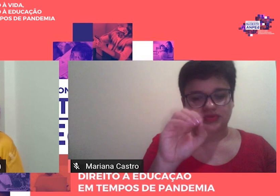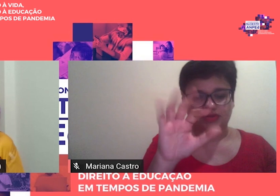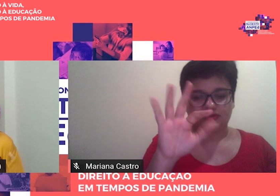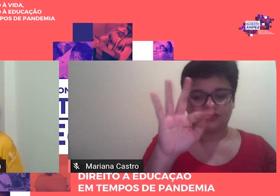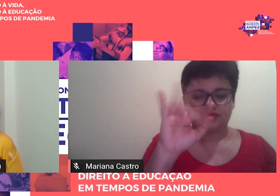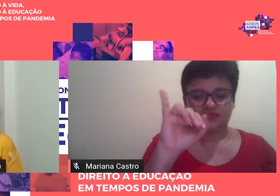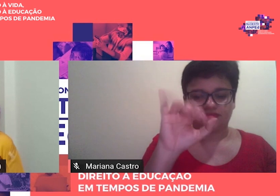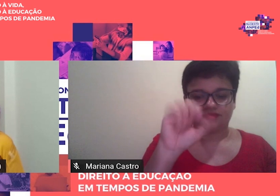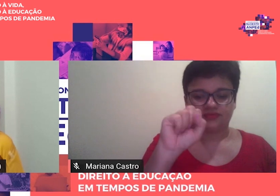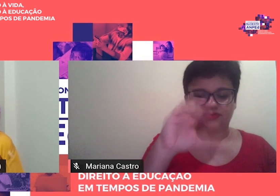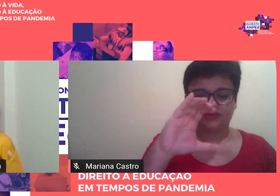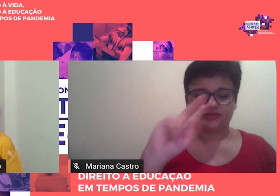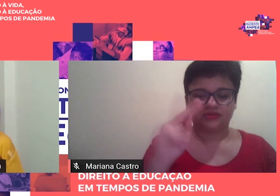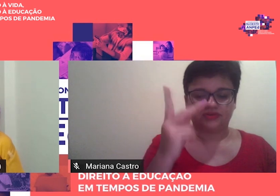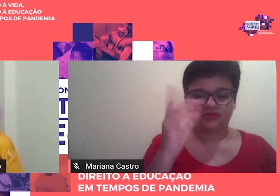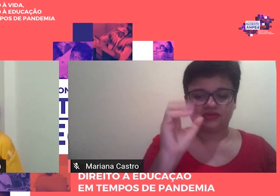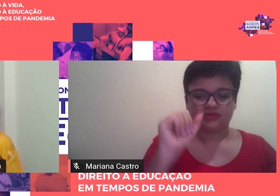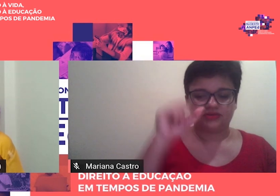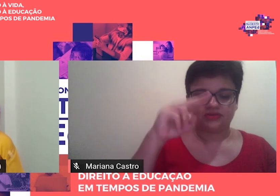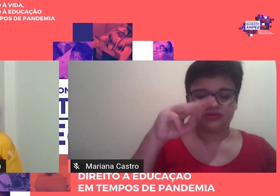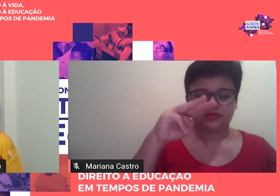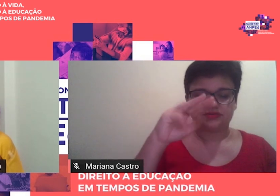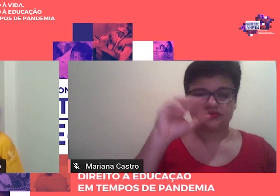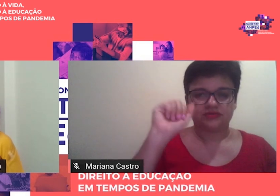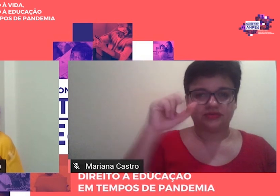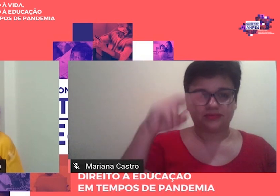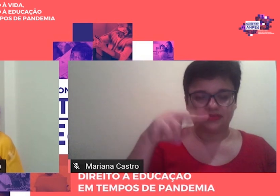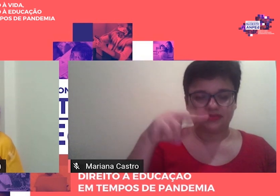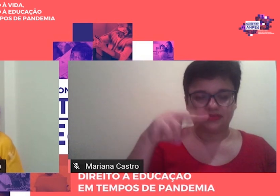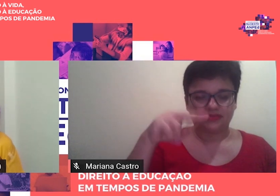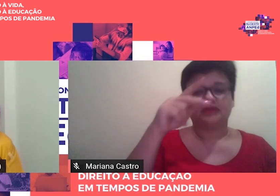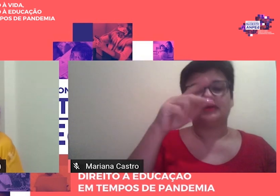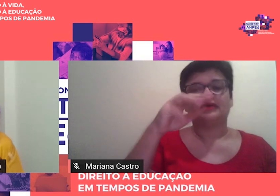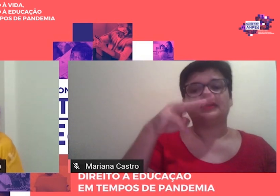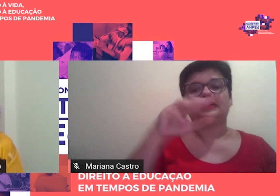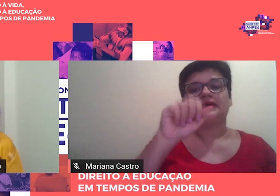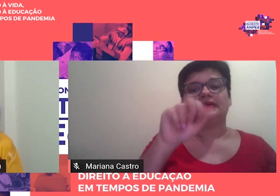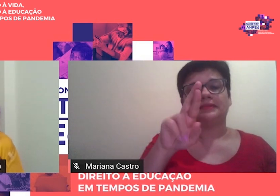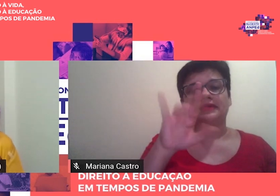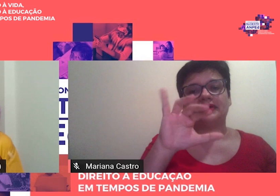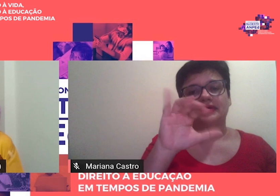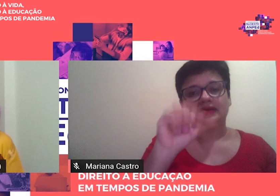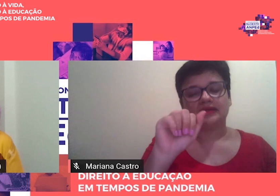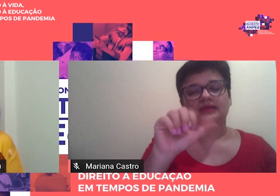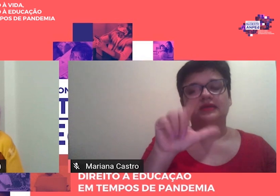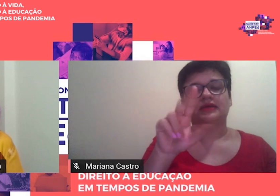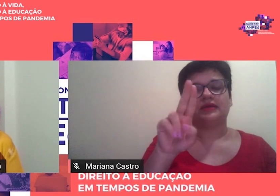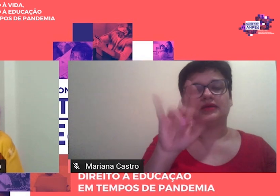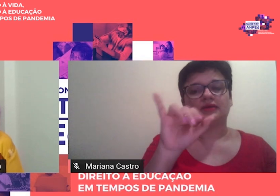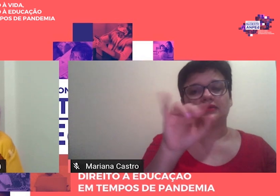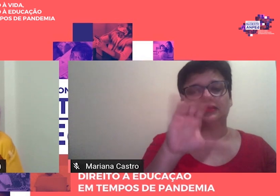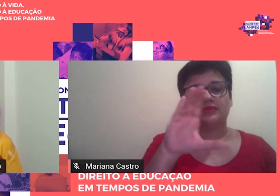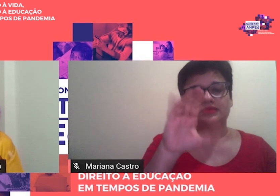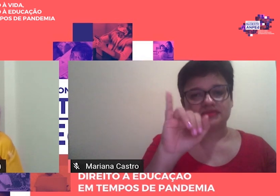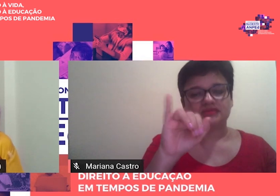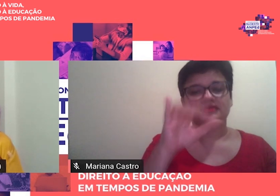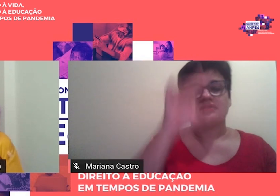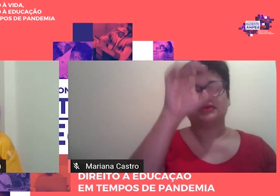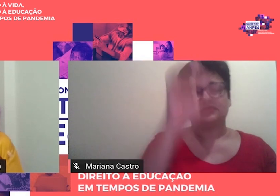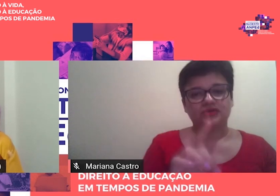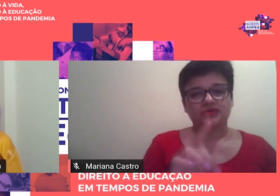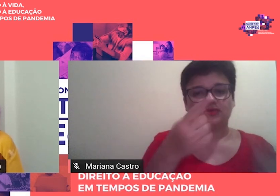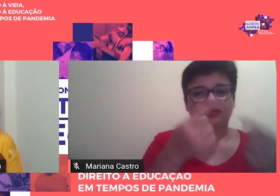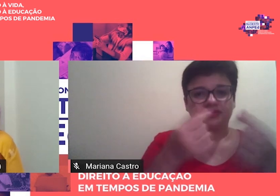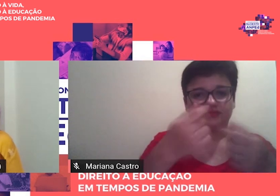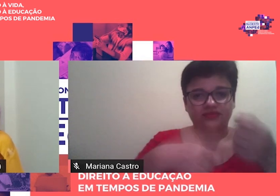E a Maria Beatriz Luce Que é da Universidade Federal do Rio Grande do Sul E diretora financeira da